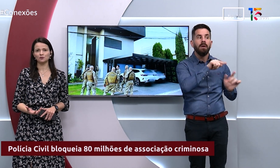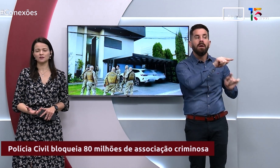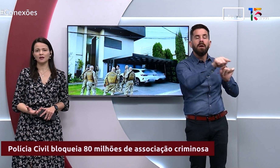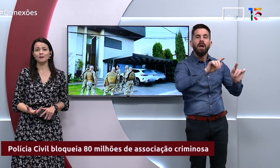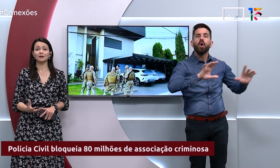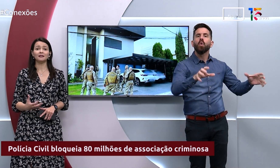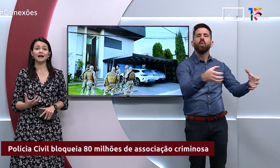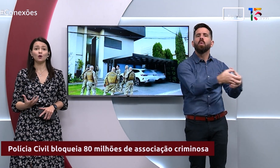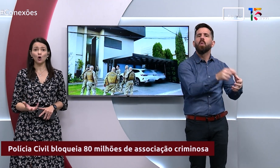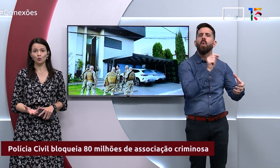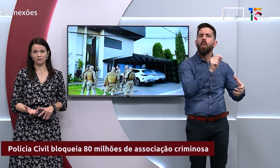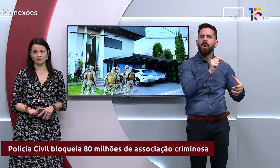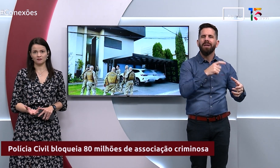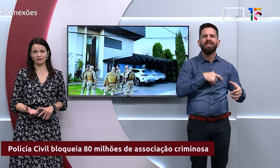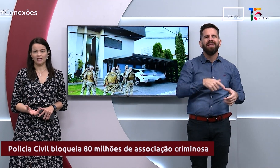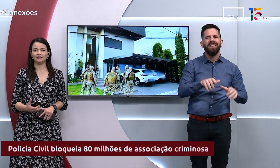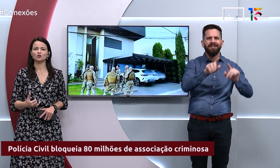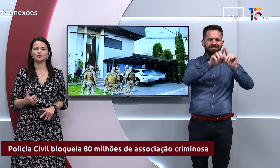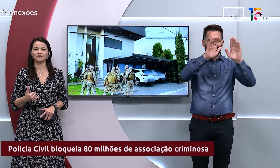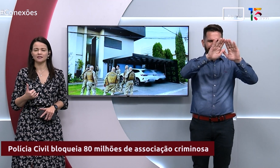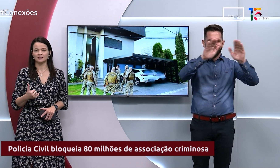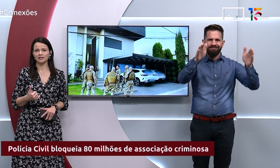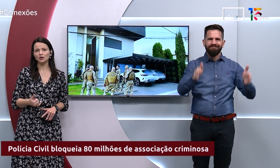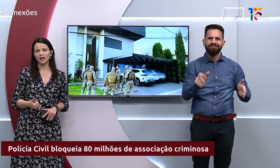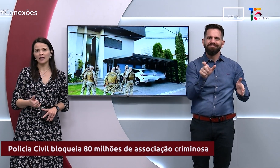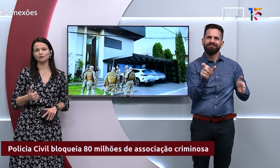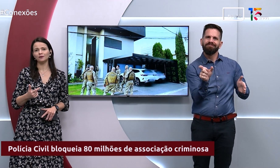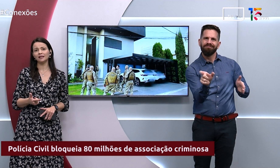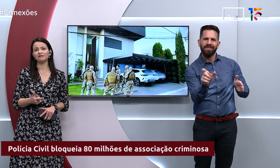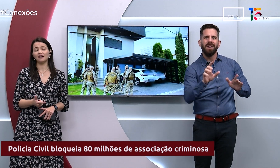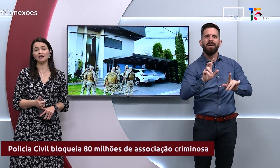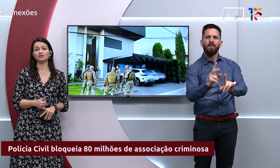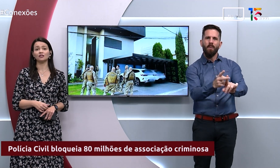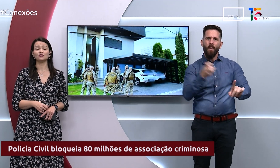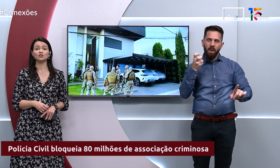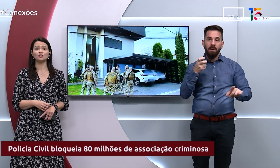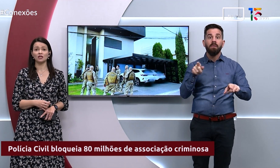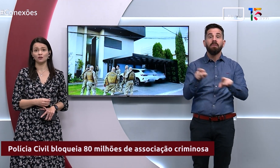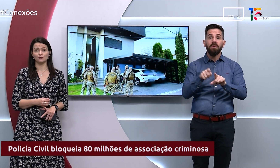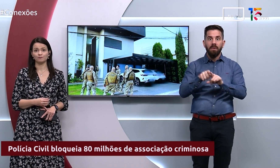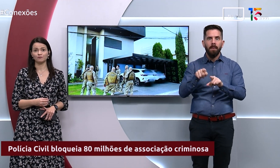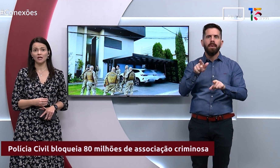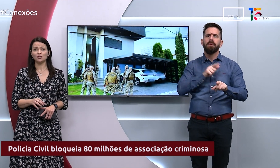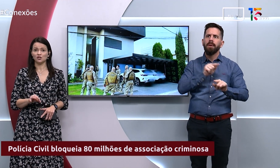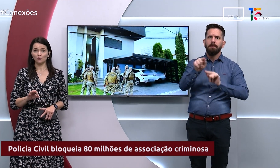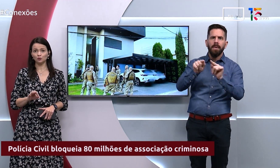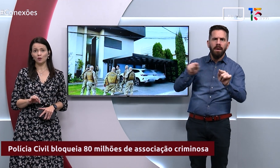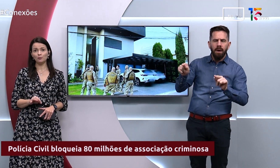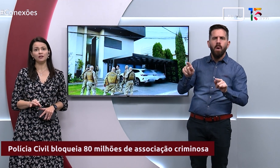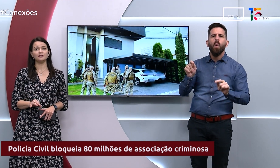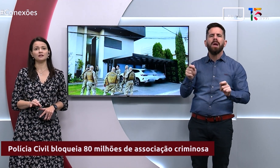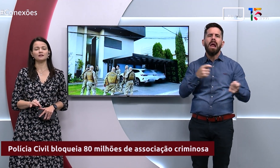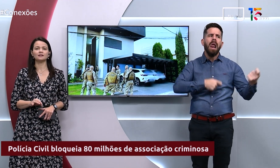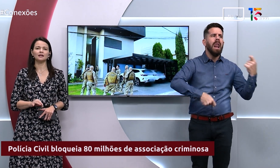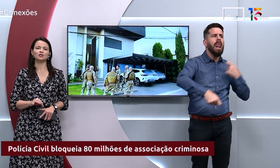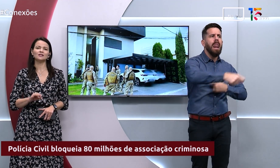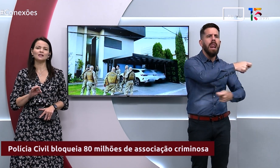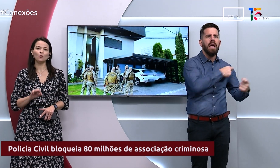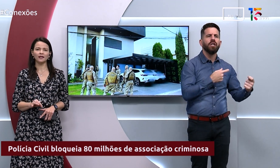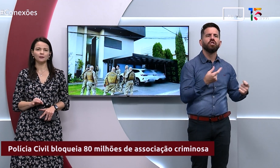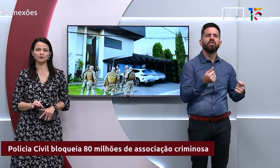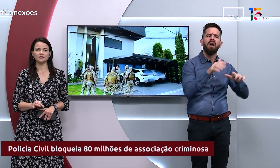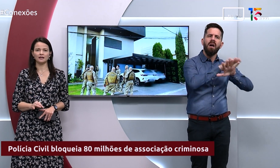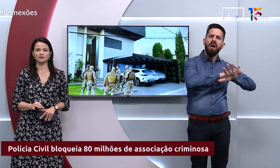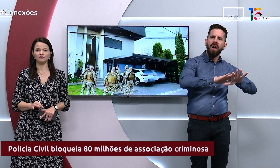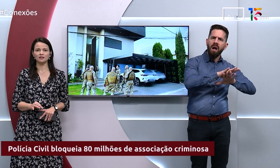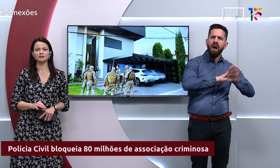eletrônicos para aplicar golpes, além de fazer estelionato e lavagem de dinheiro. De acordo com a polícia, cerca de